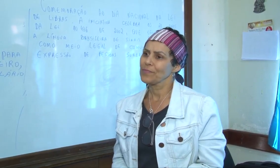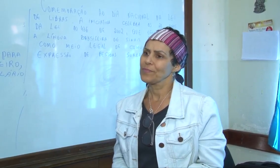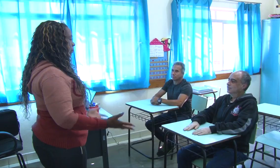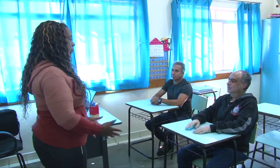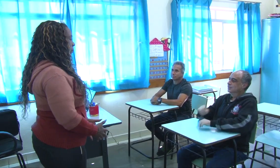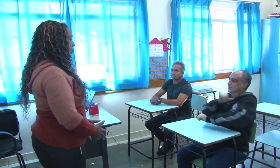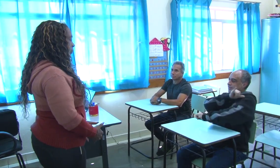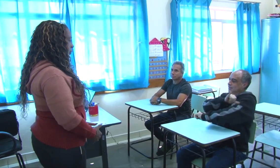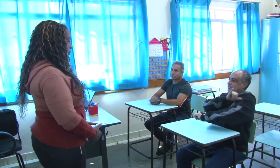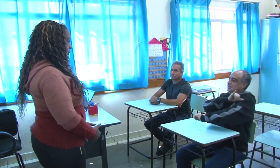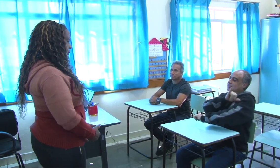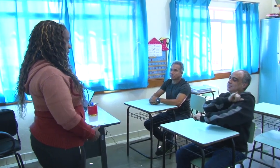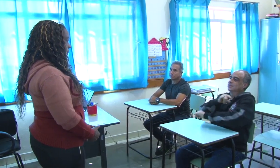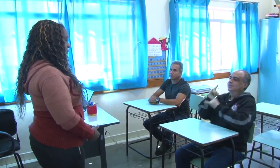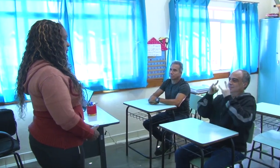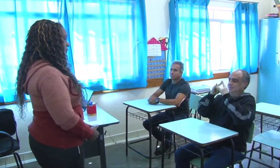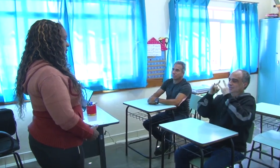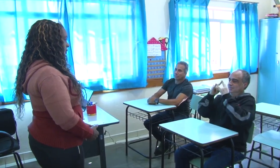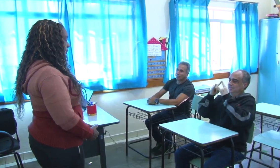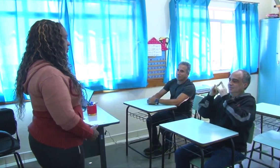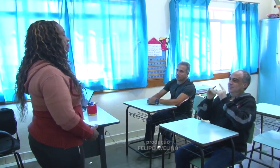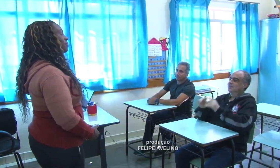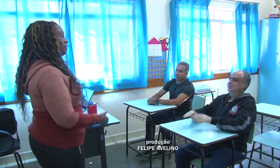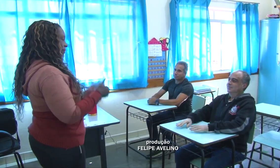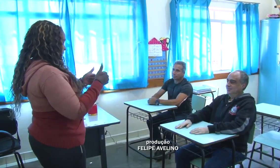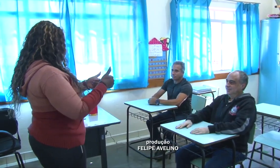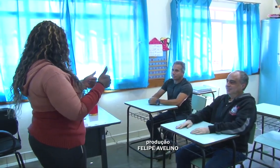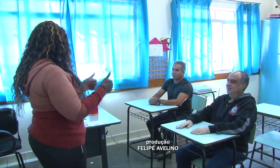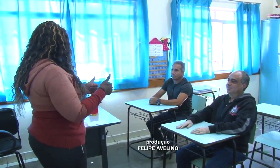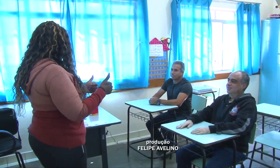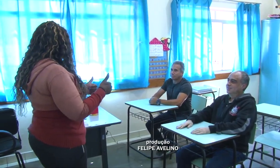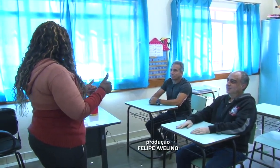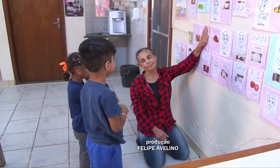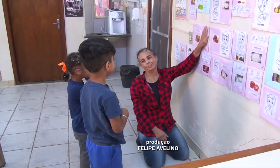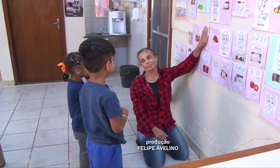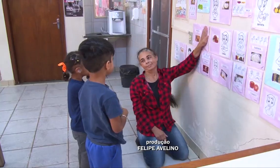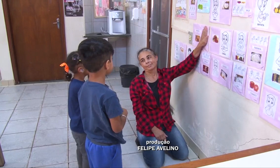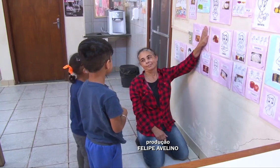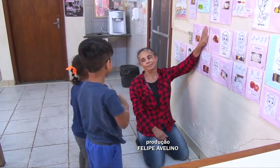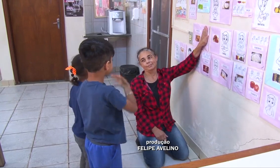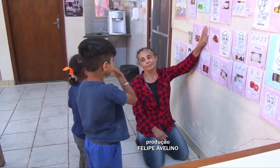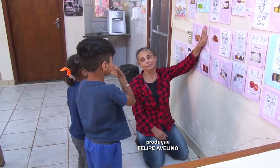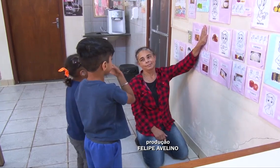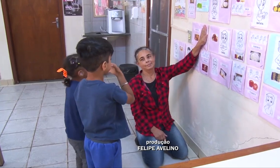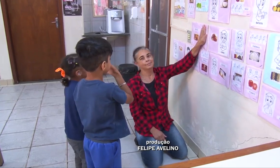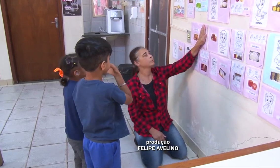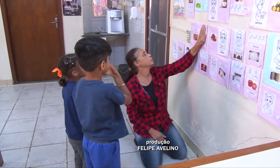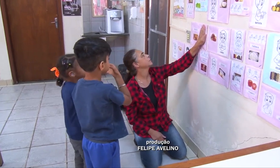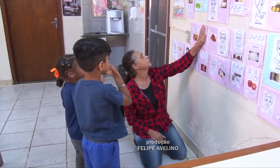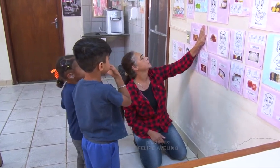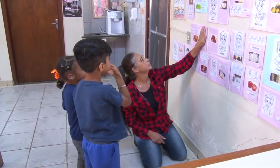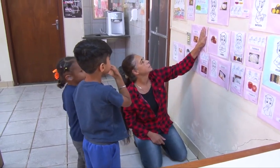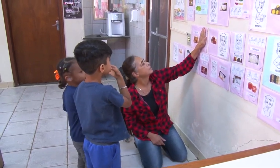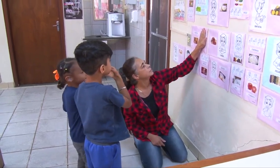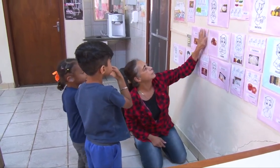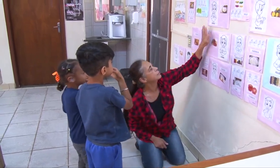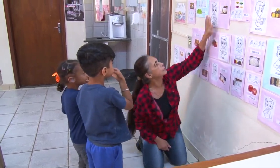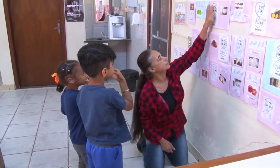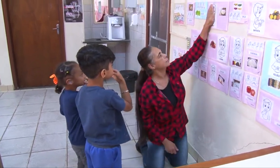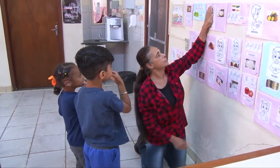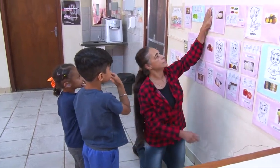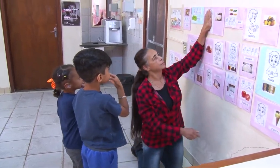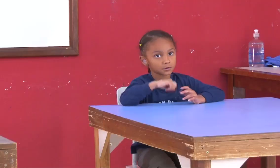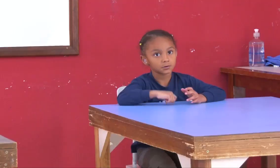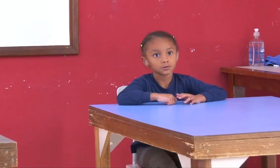Para que essas dificuldades acabem e os surdos tenham mais autonomia, o dia 24 de abril foi instituído como dia